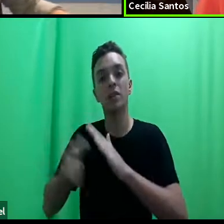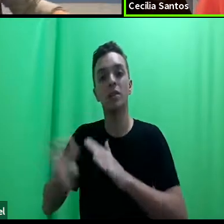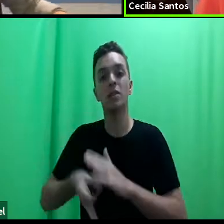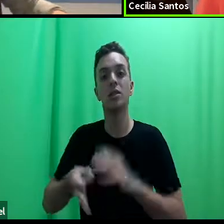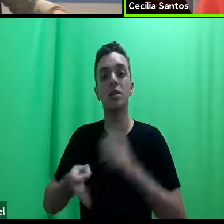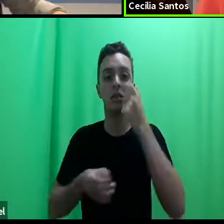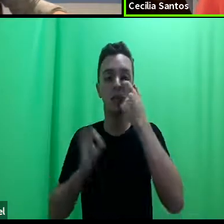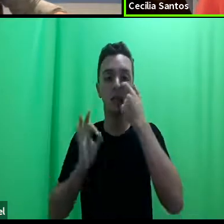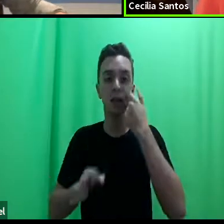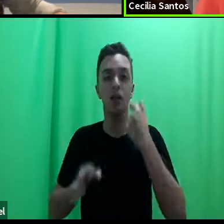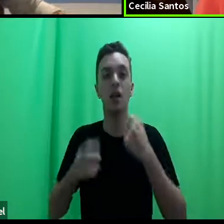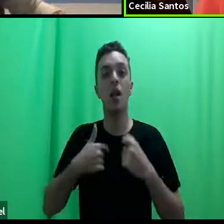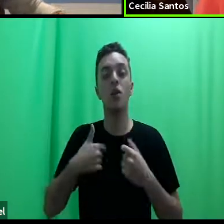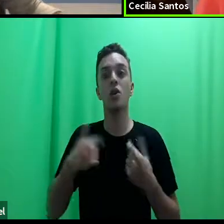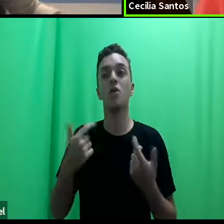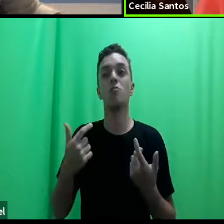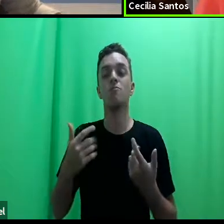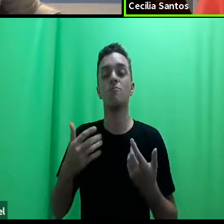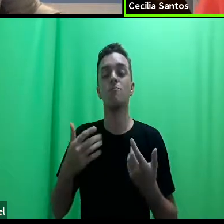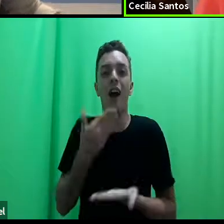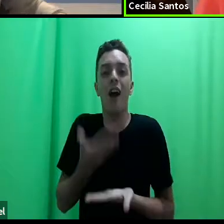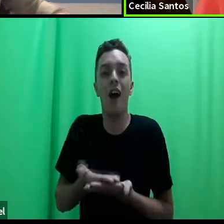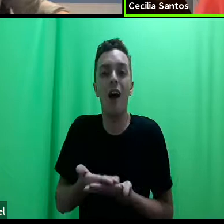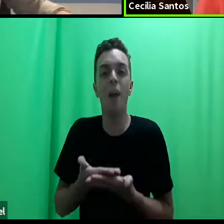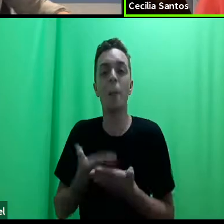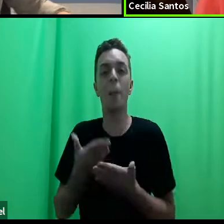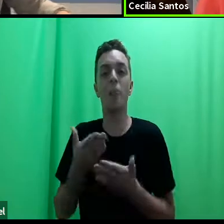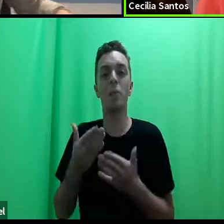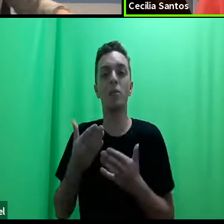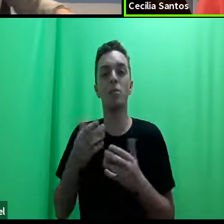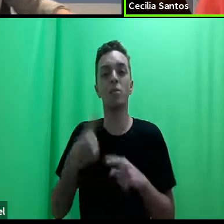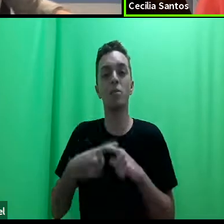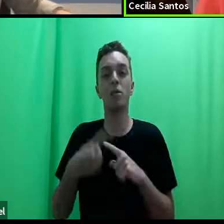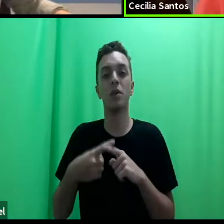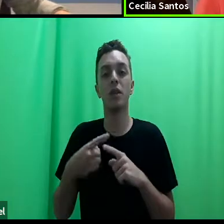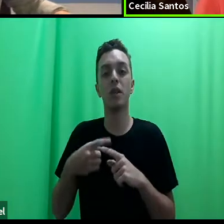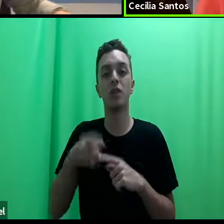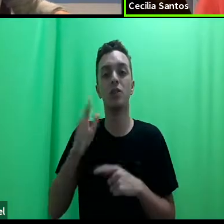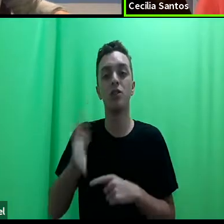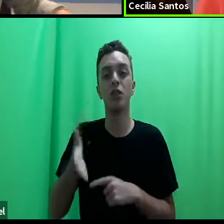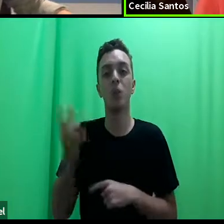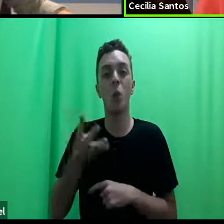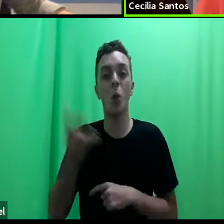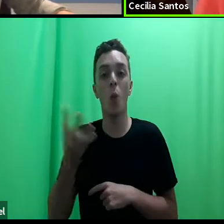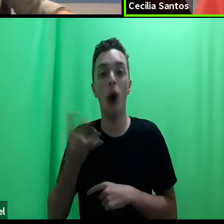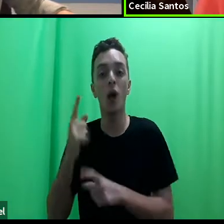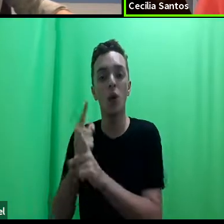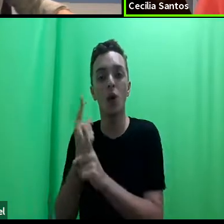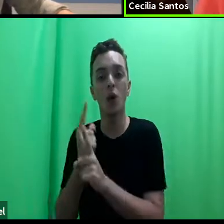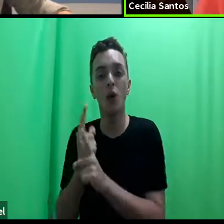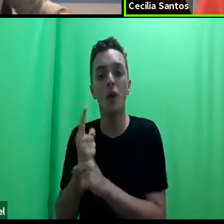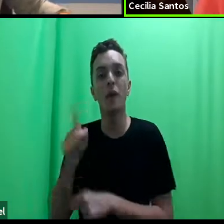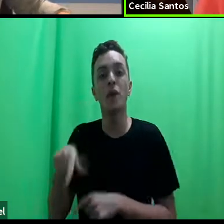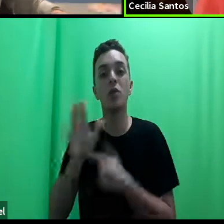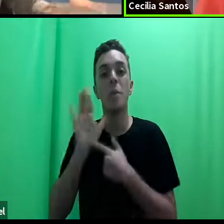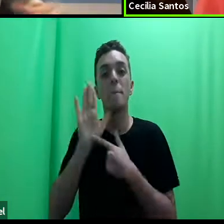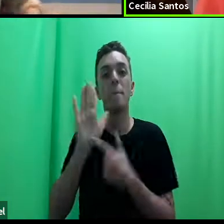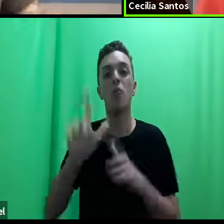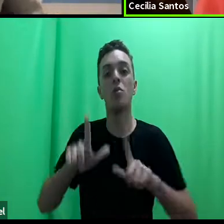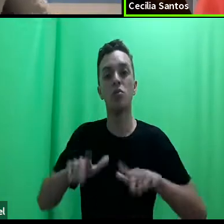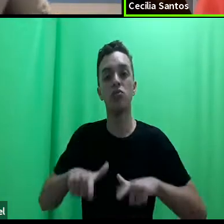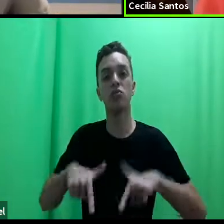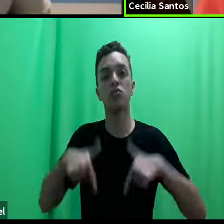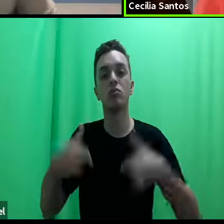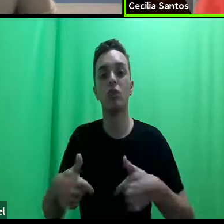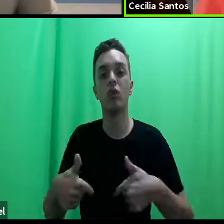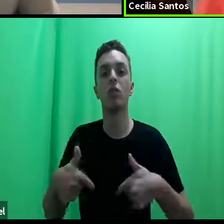Fiquei bastante impressionada, já estão no quarto encontro, não é? E isso mostra o engajamento de estudantes